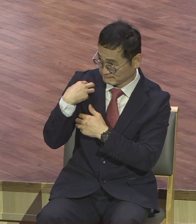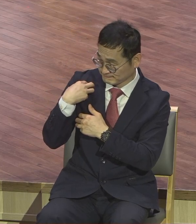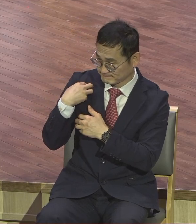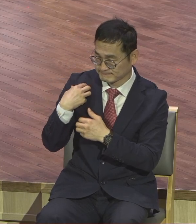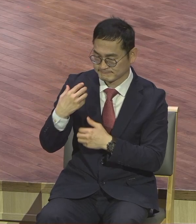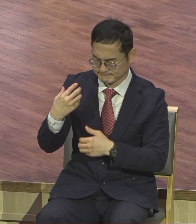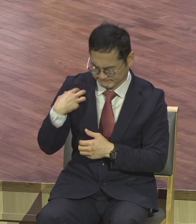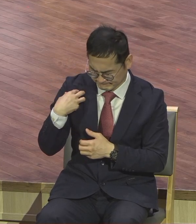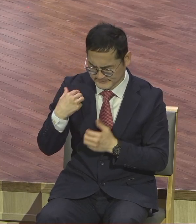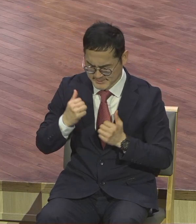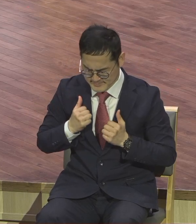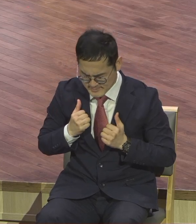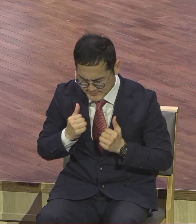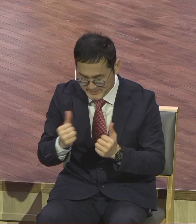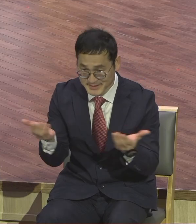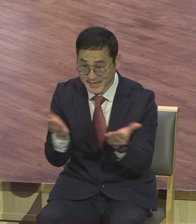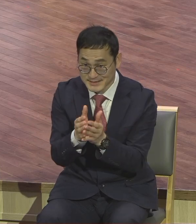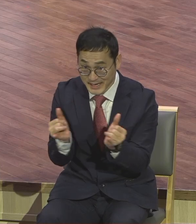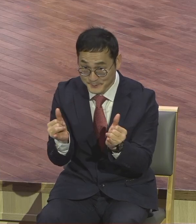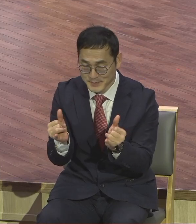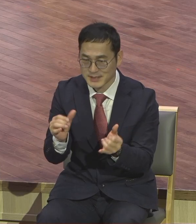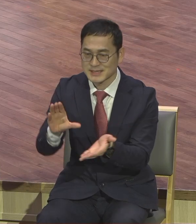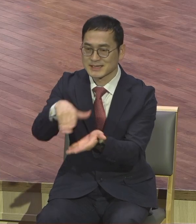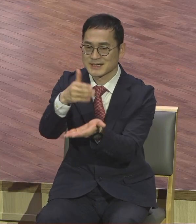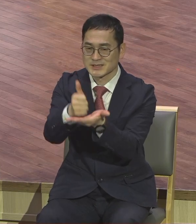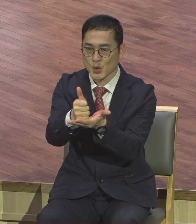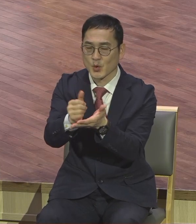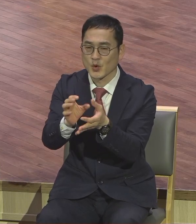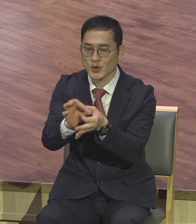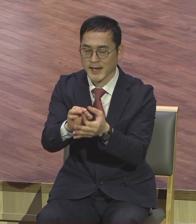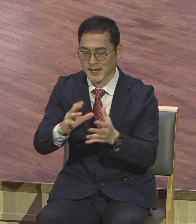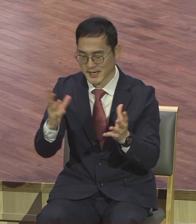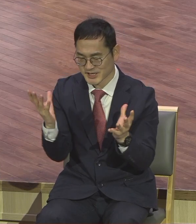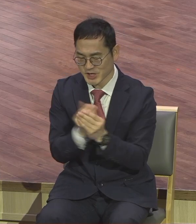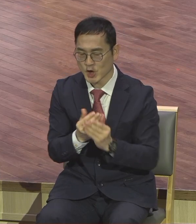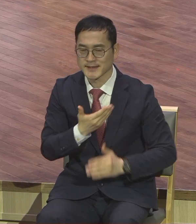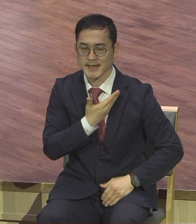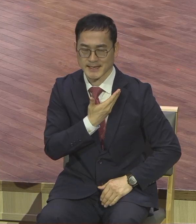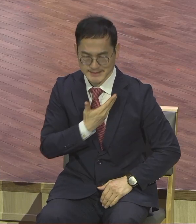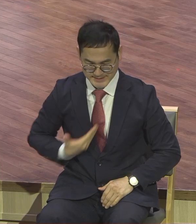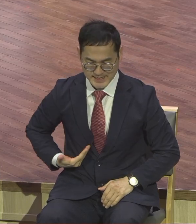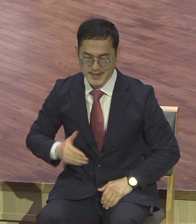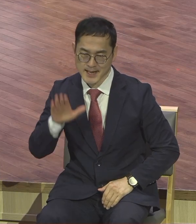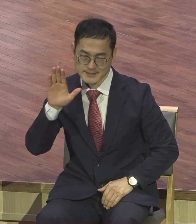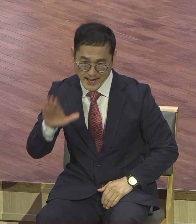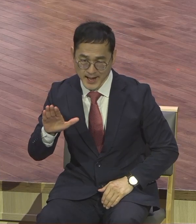그리스도의 절대 제자라 그렇게 부릅니다. 여러분